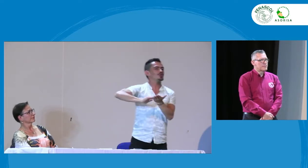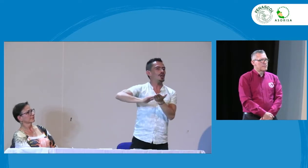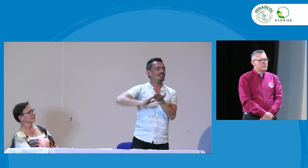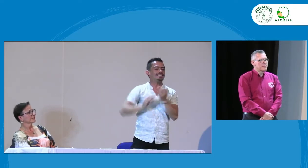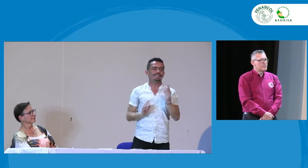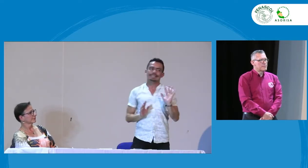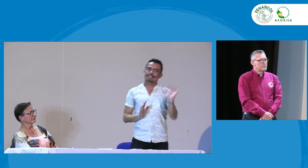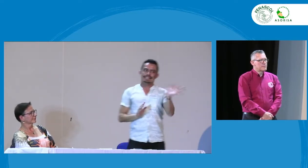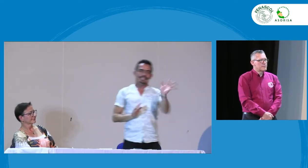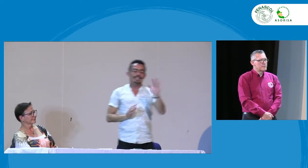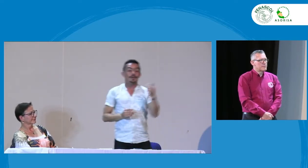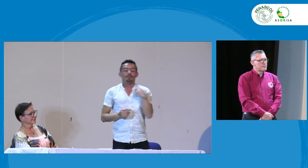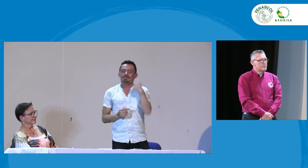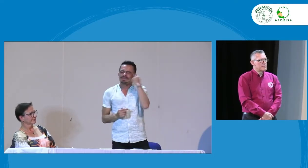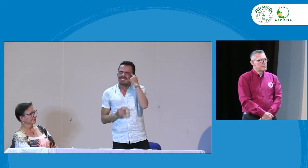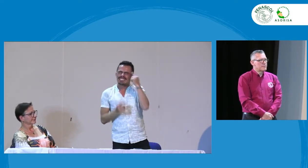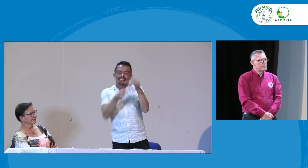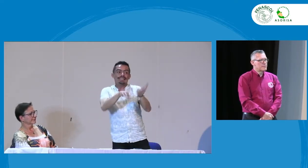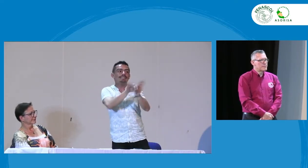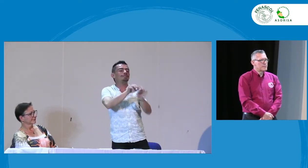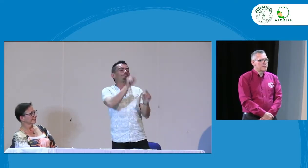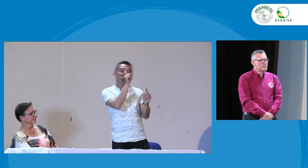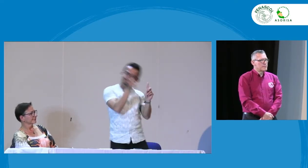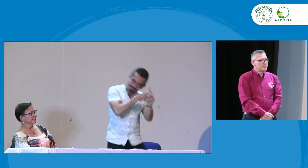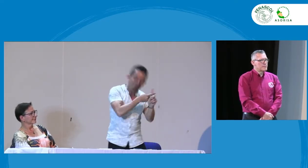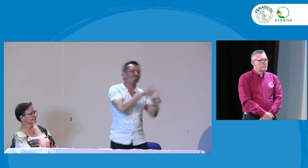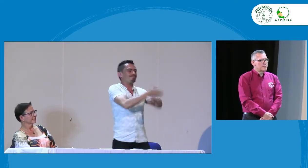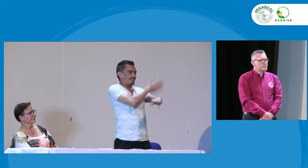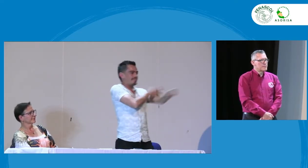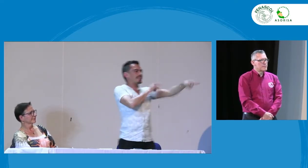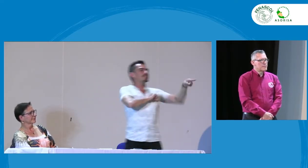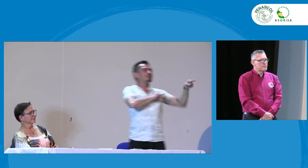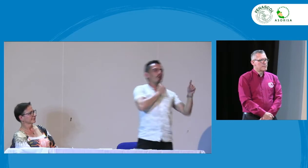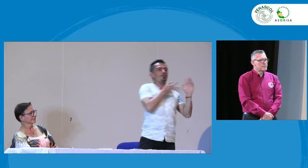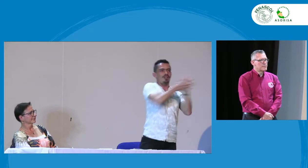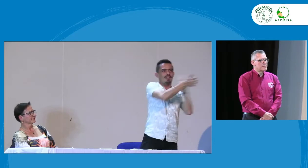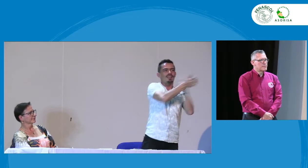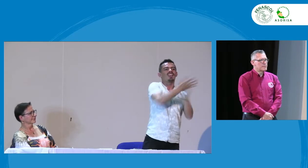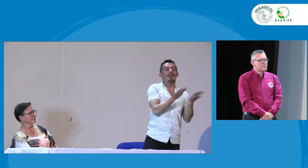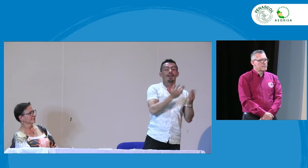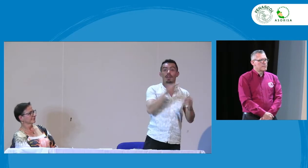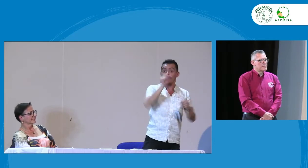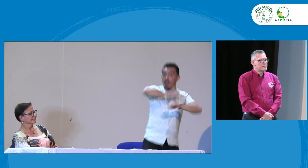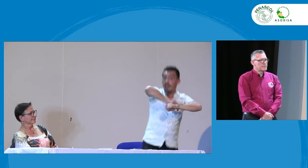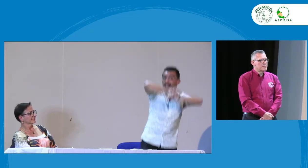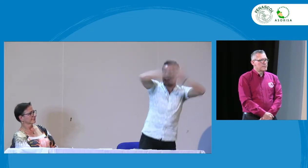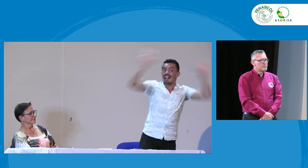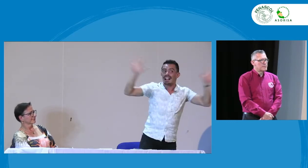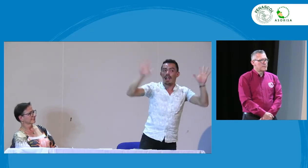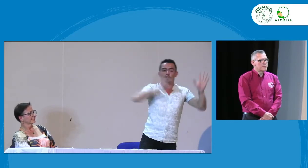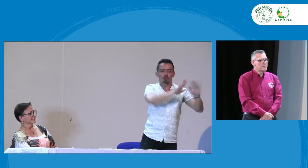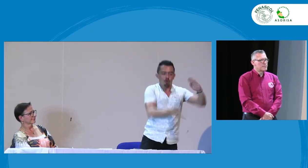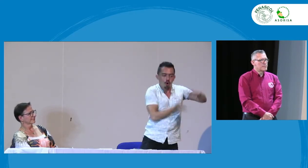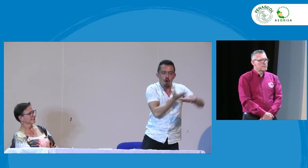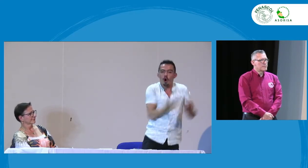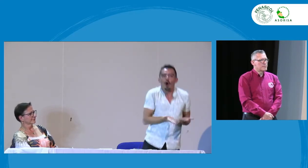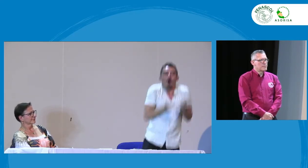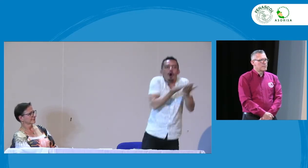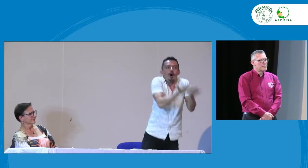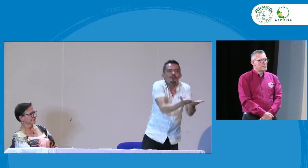pero además no solamente es explicar qué es el perfil eso no va a solucionar el problema de raíz así como el INSOR aclaró en